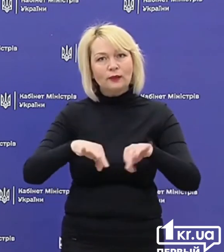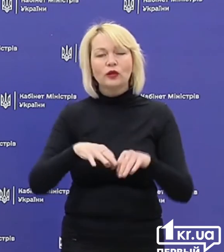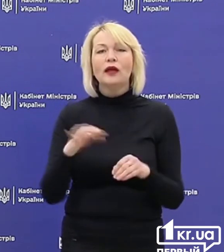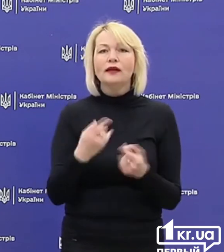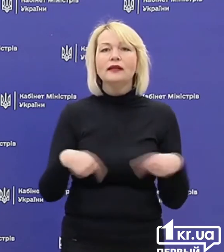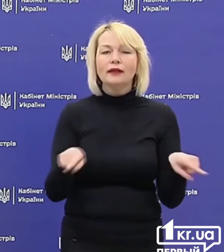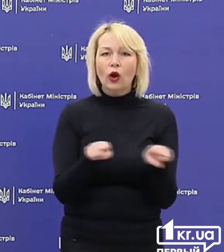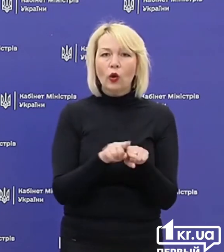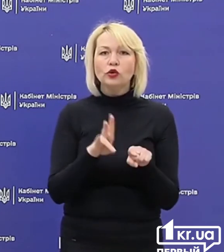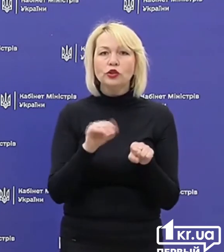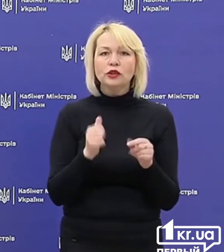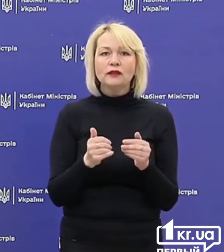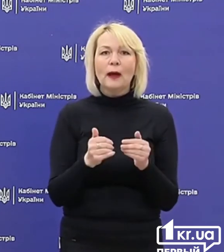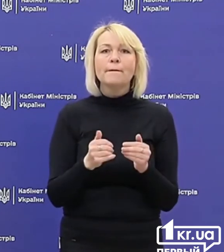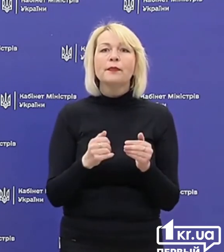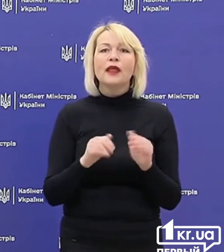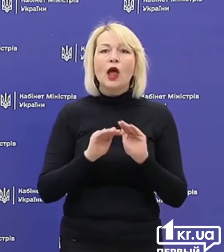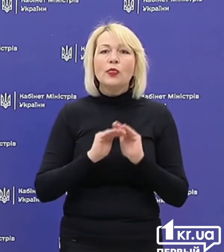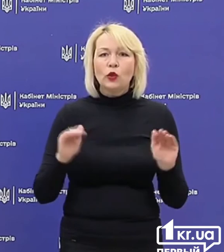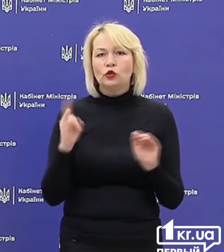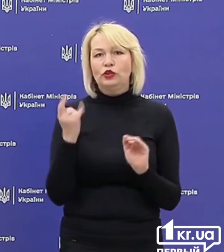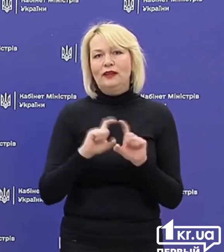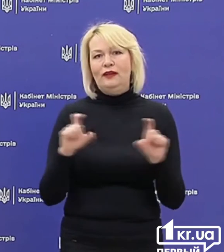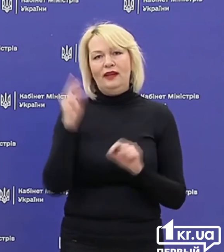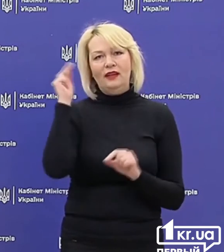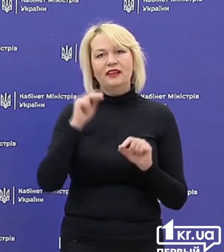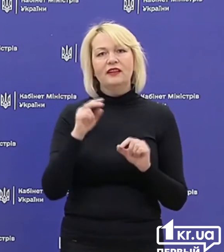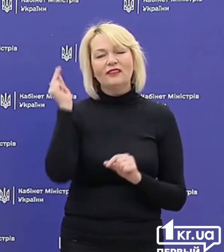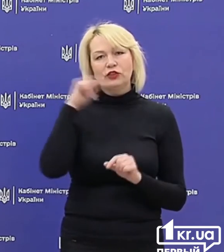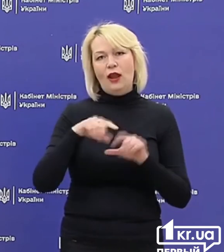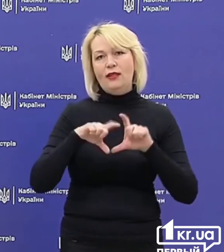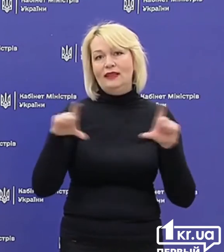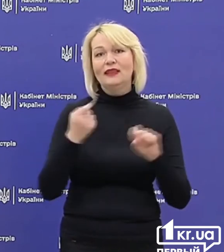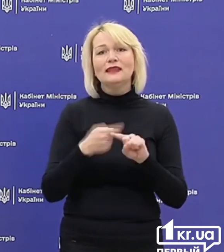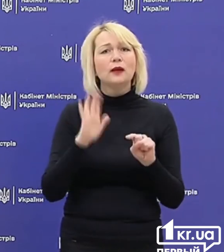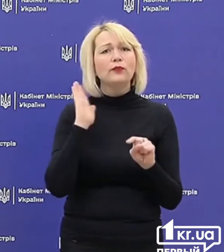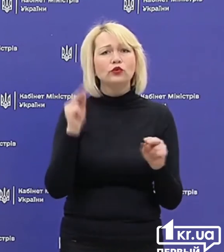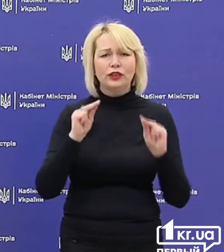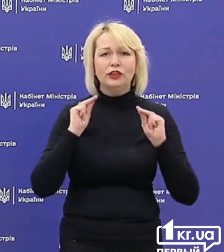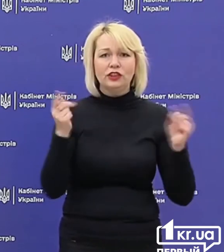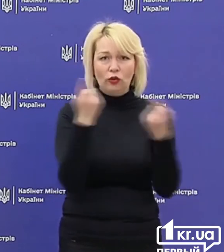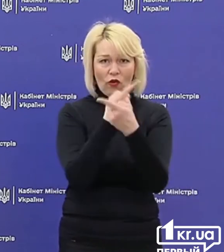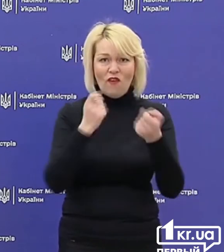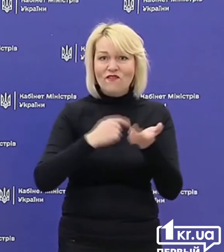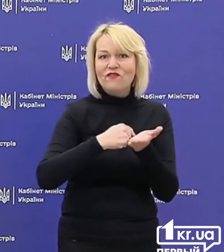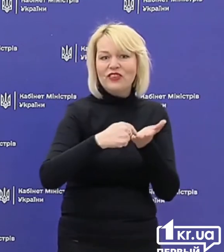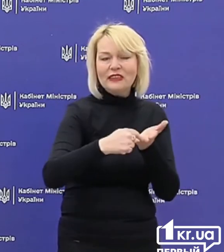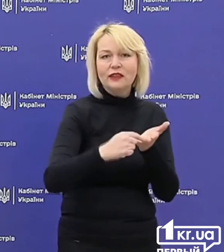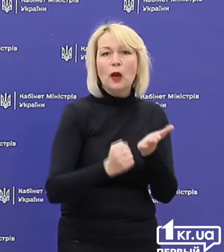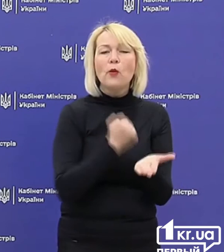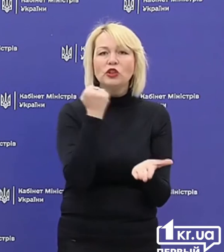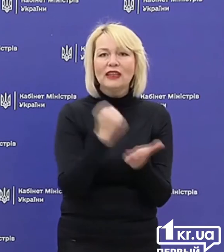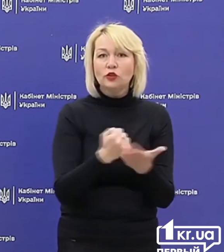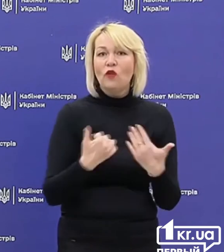також на дошкільні навчальні заклади. Я хочу наголосити, і це буде чітко визначено в постанові